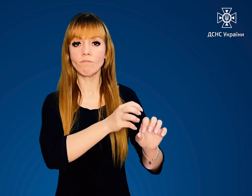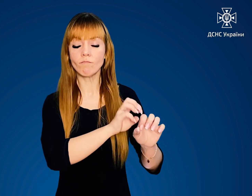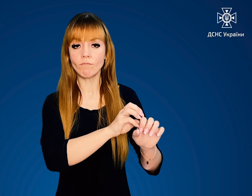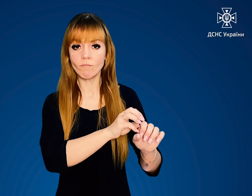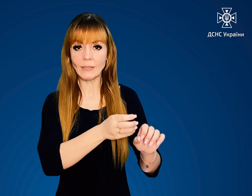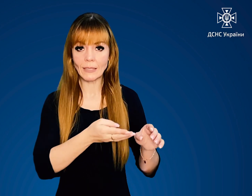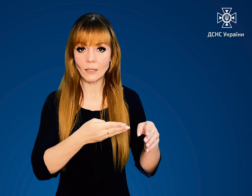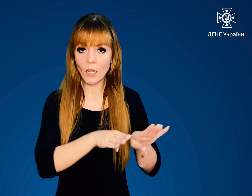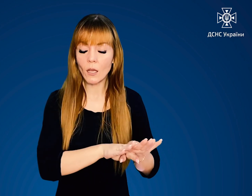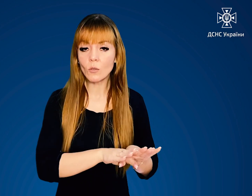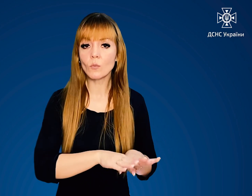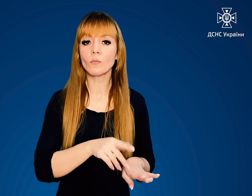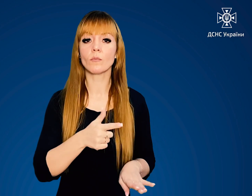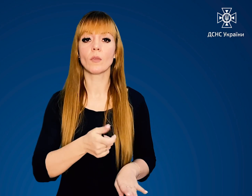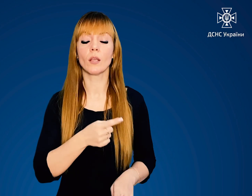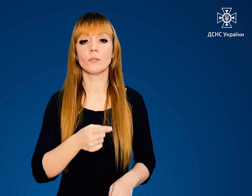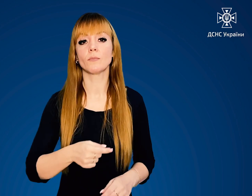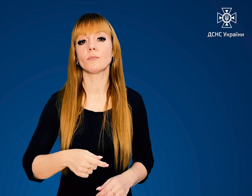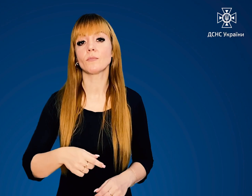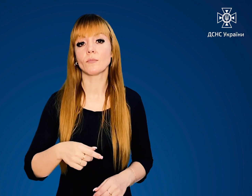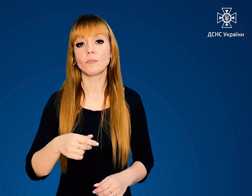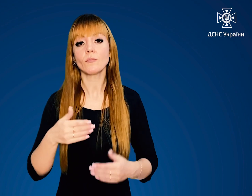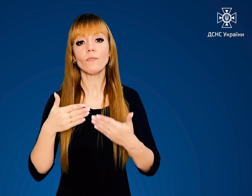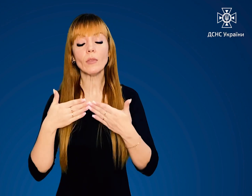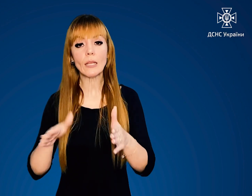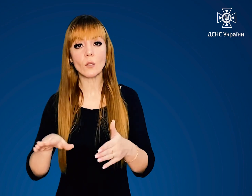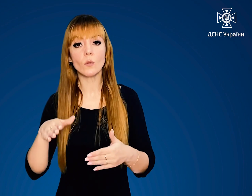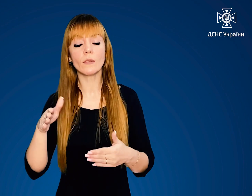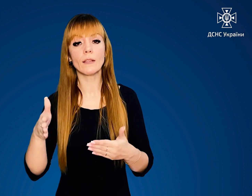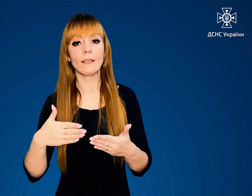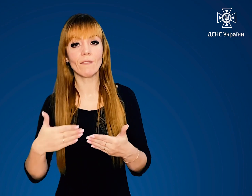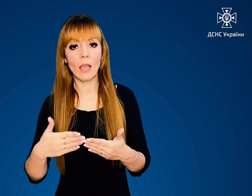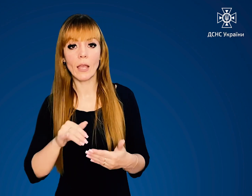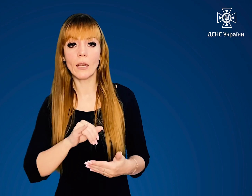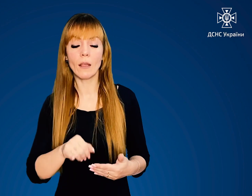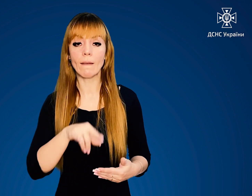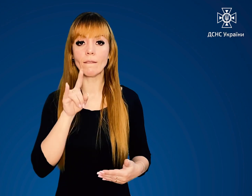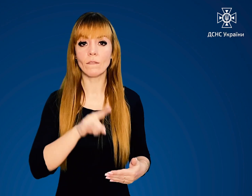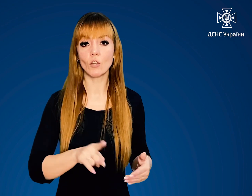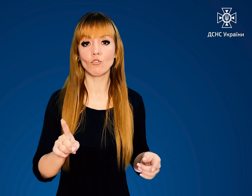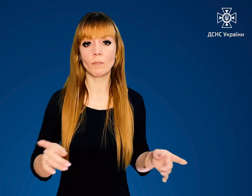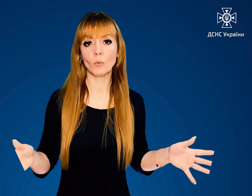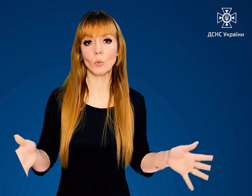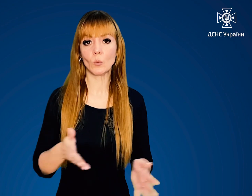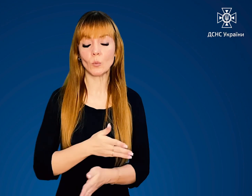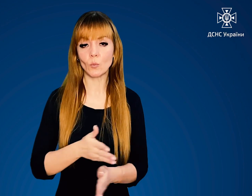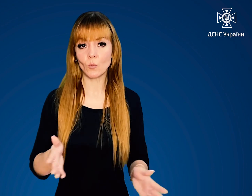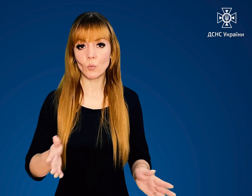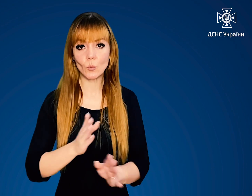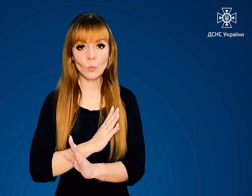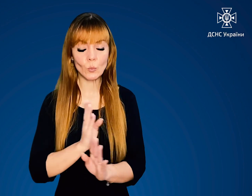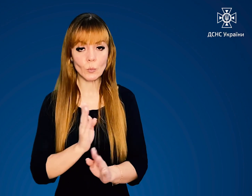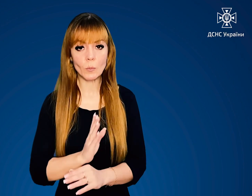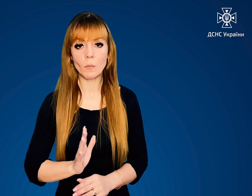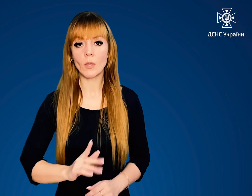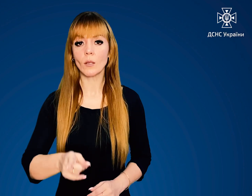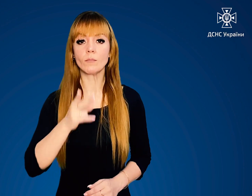закрийте кран перед ними Відкрите двері й вікна Зробіть протяг Не